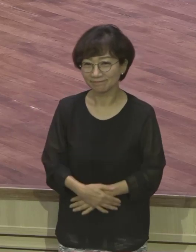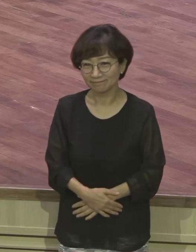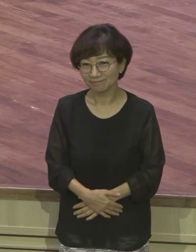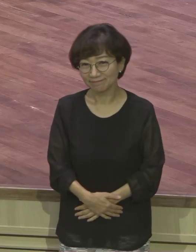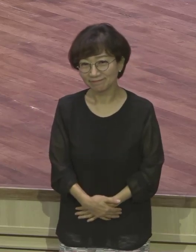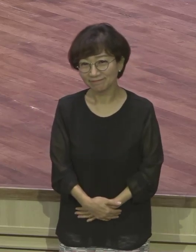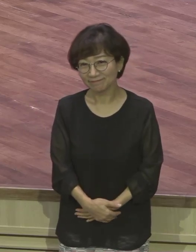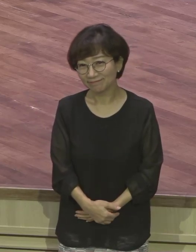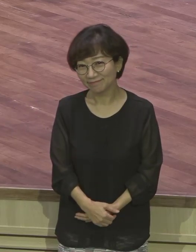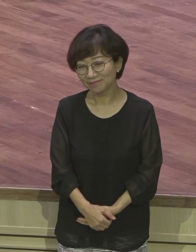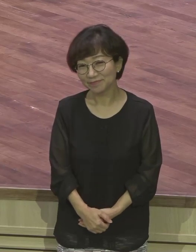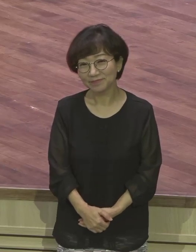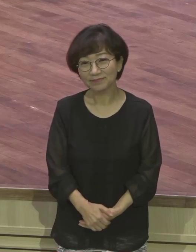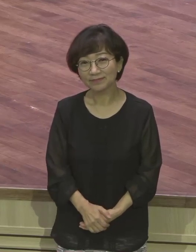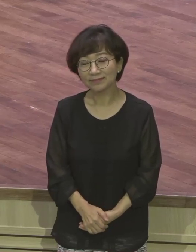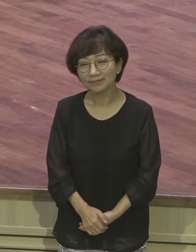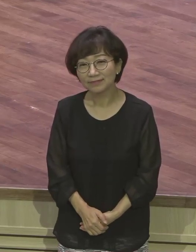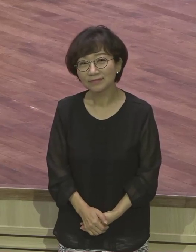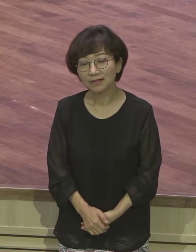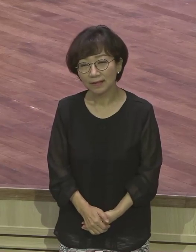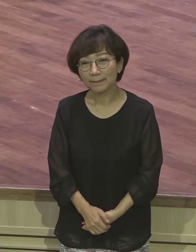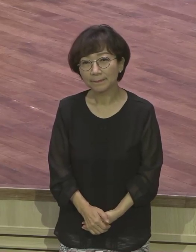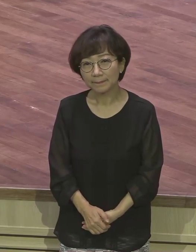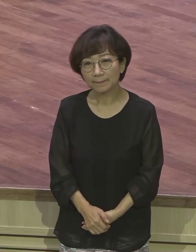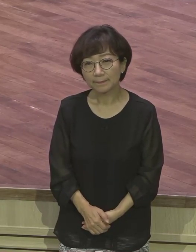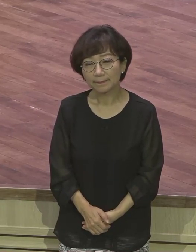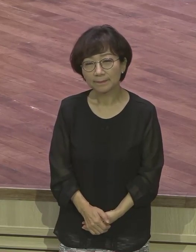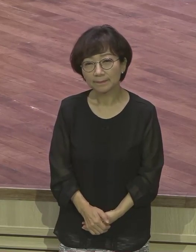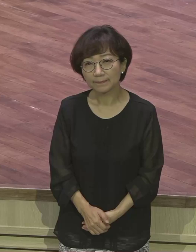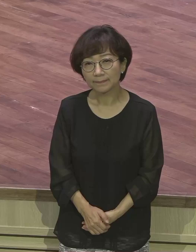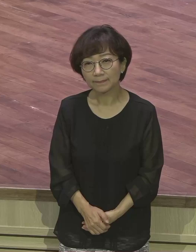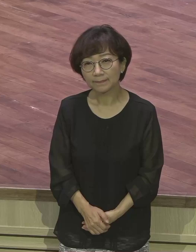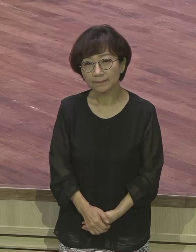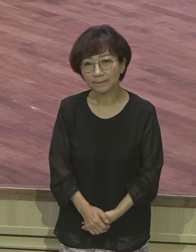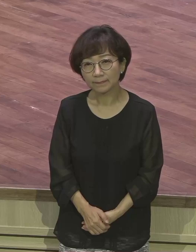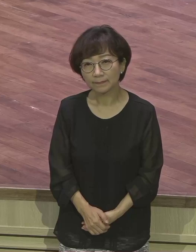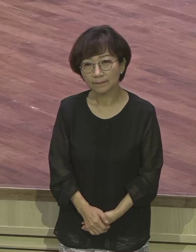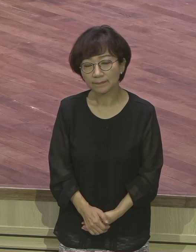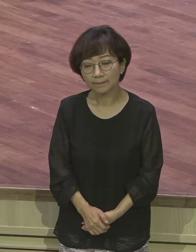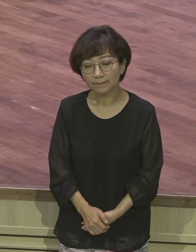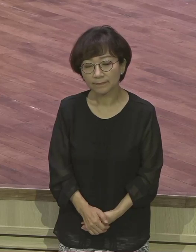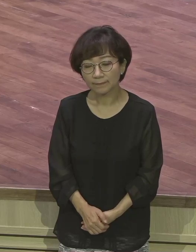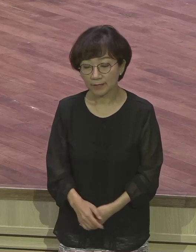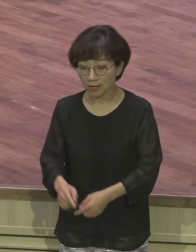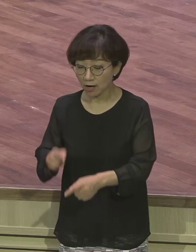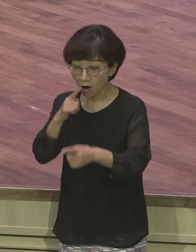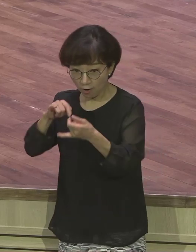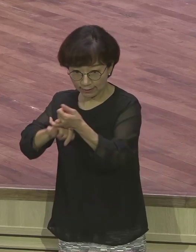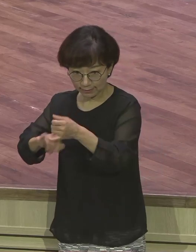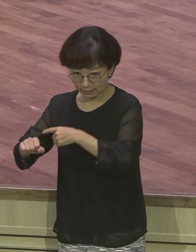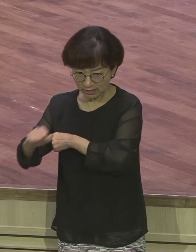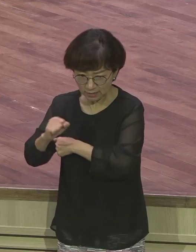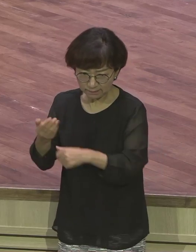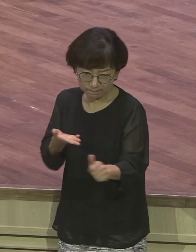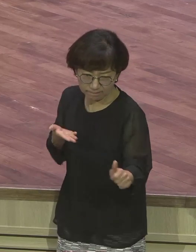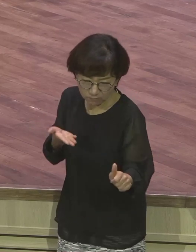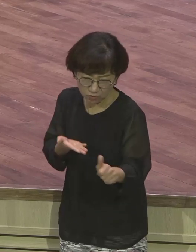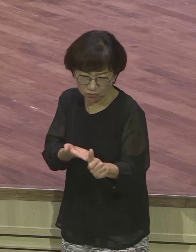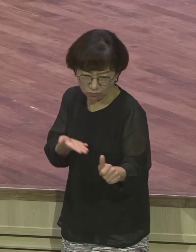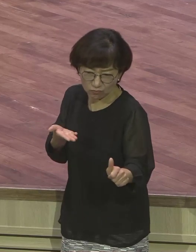서로서로 은약적 동기부여자가 되라. 그 말이에요. 은약적 동기부여자.